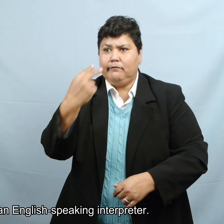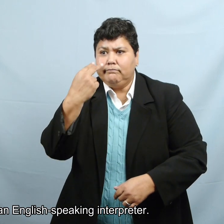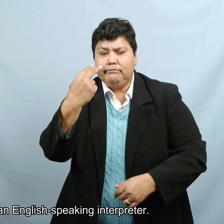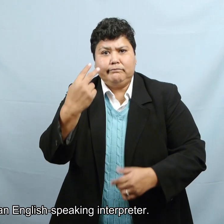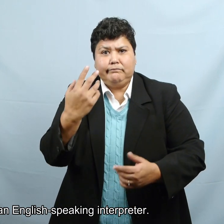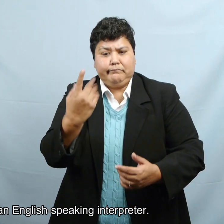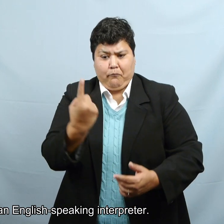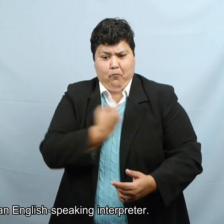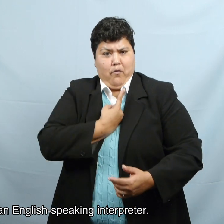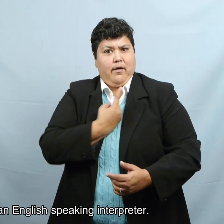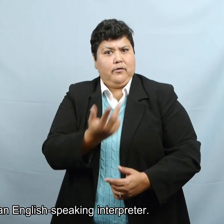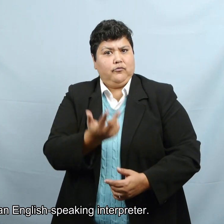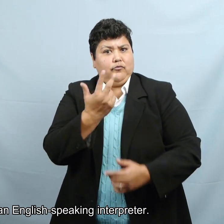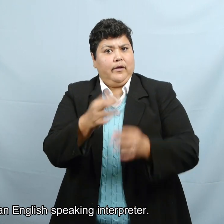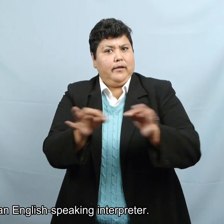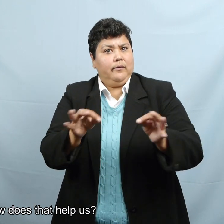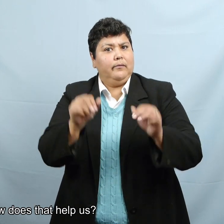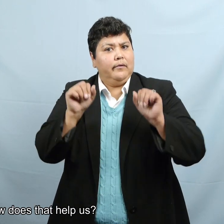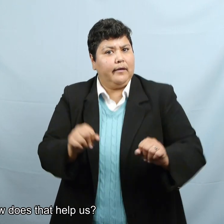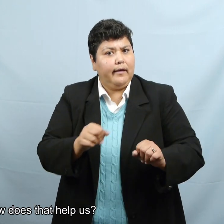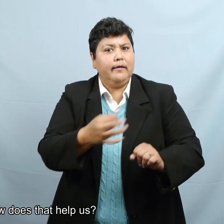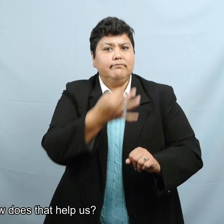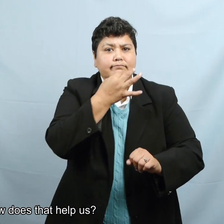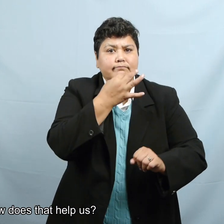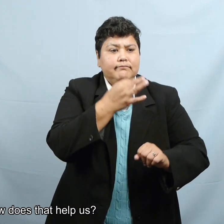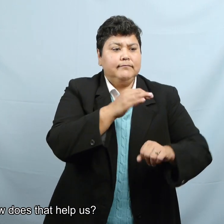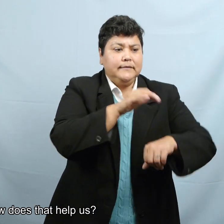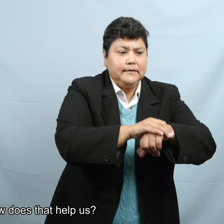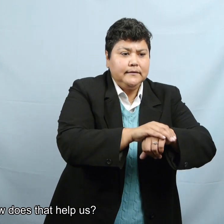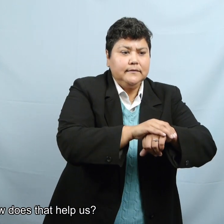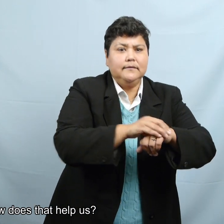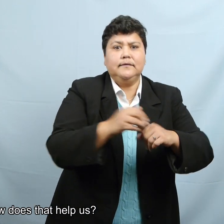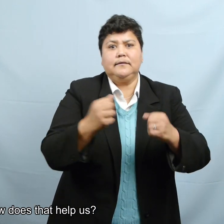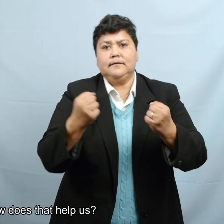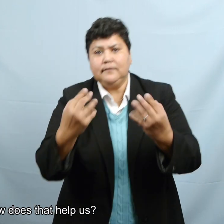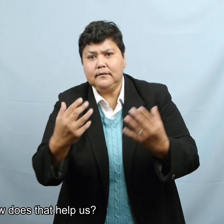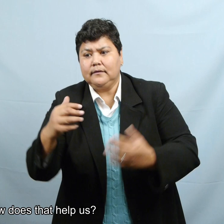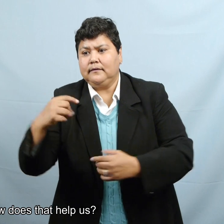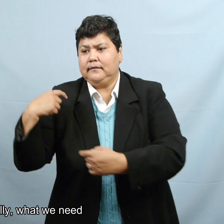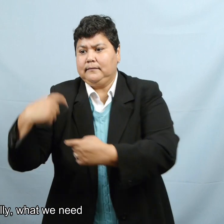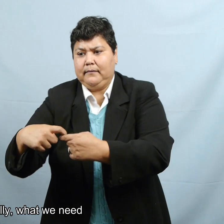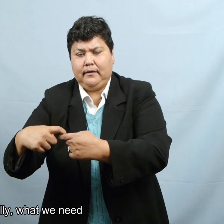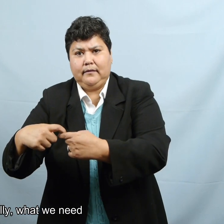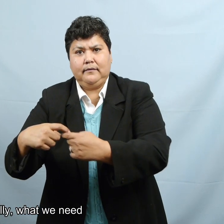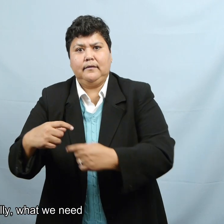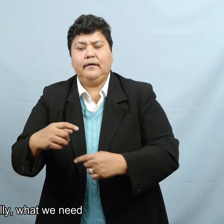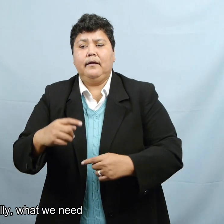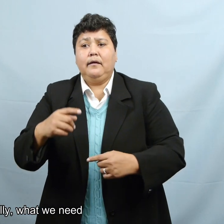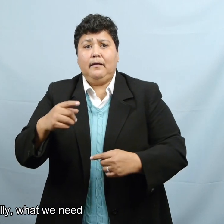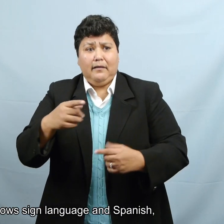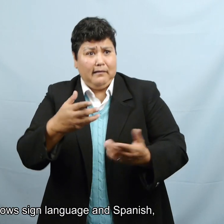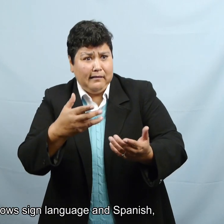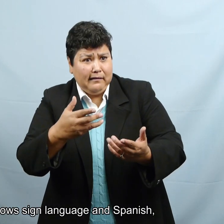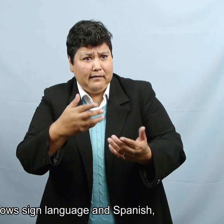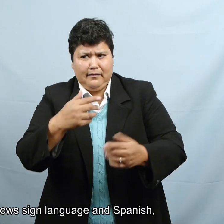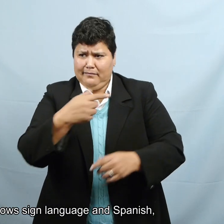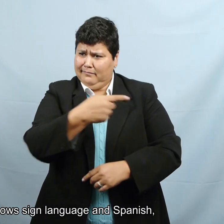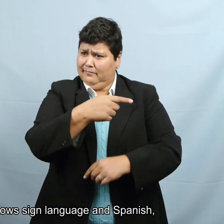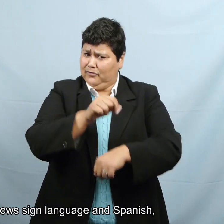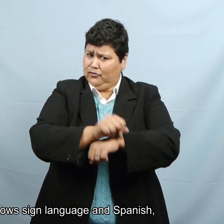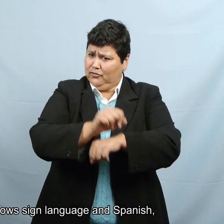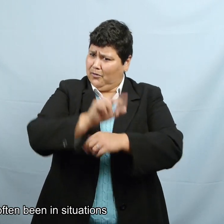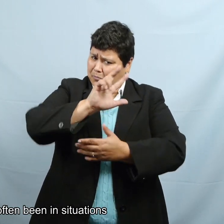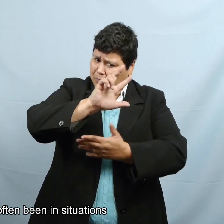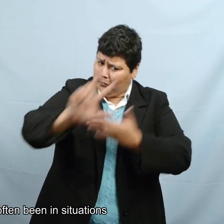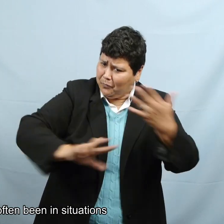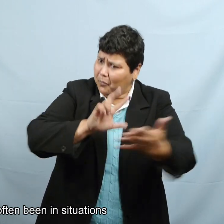podemos enviar a un intérprete de habla inglés, pero ¿de qué nos ayuda? Si en realidad lo que necesitamos es alguien que sepa lenguaje de señas y